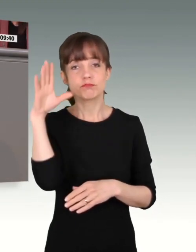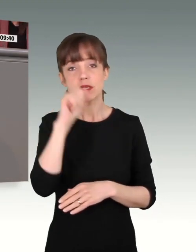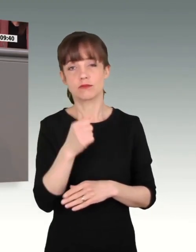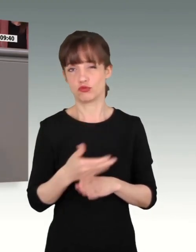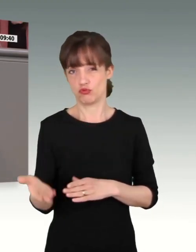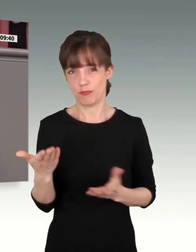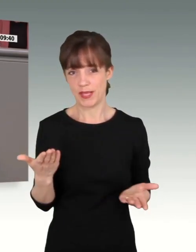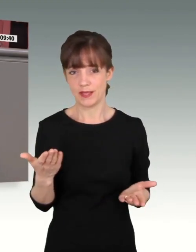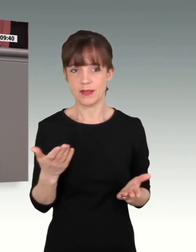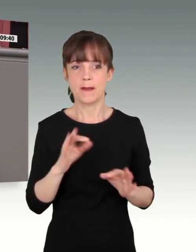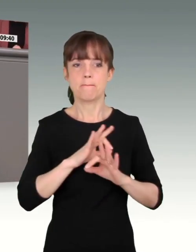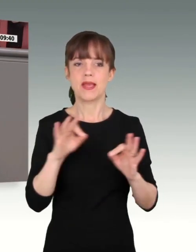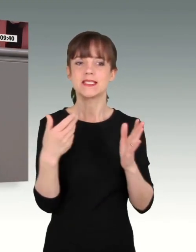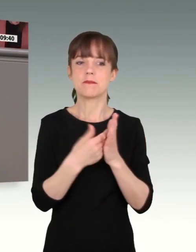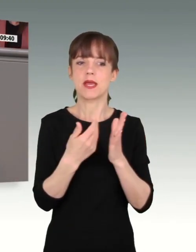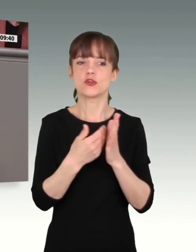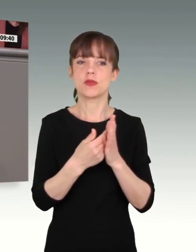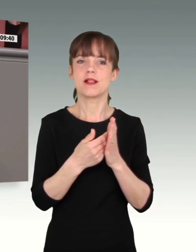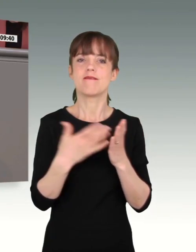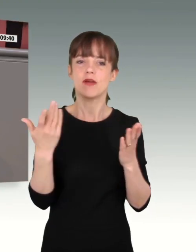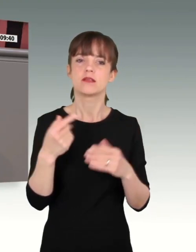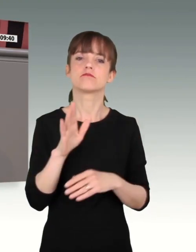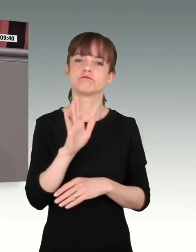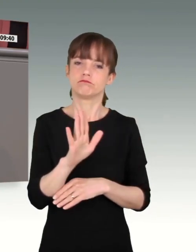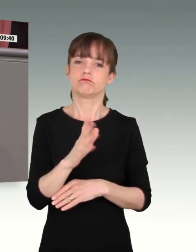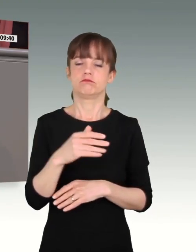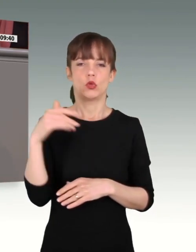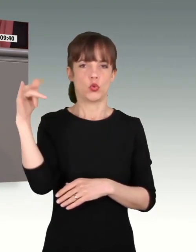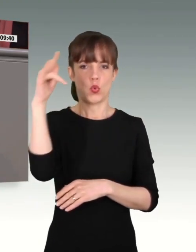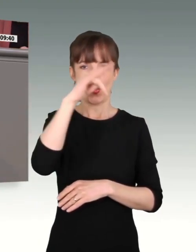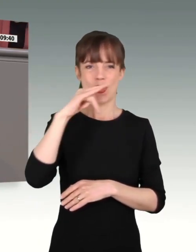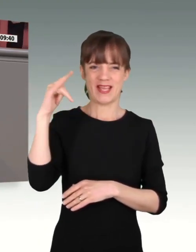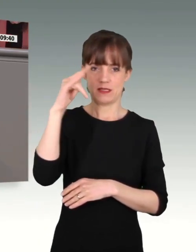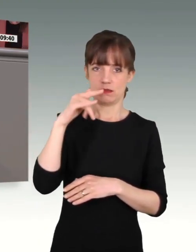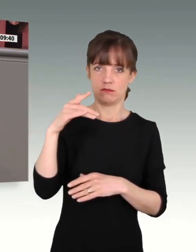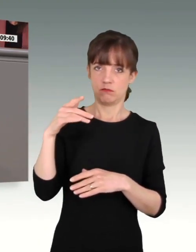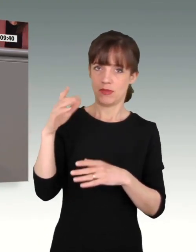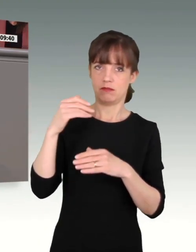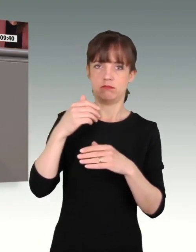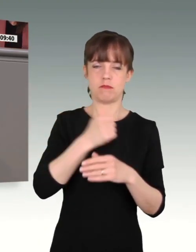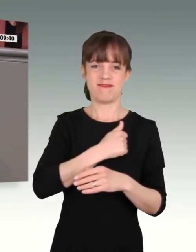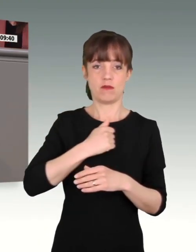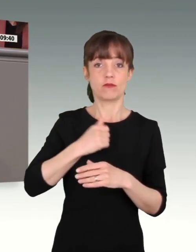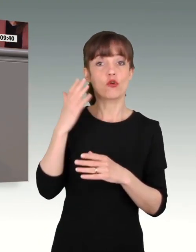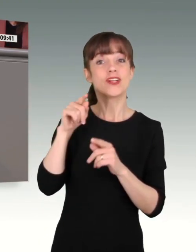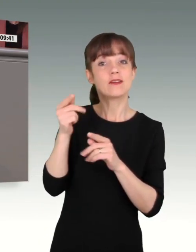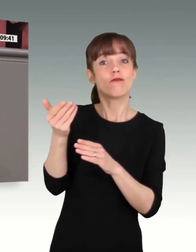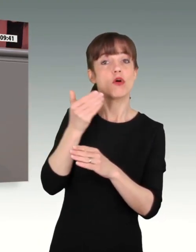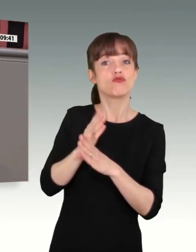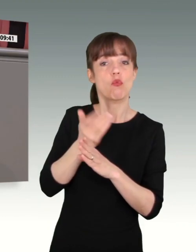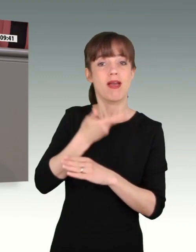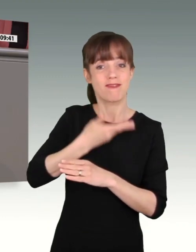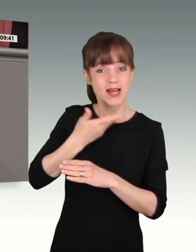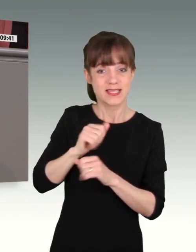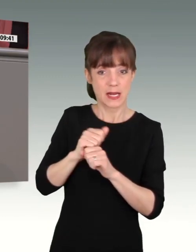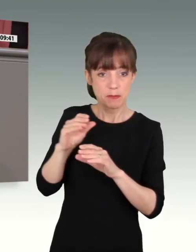spät. Das beste Beispiel ist die Beschaffung bewaffneter Drohnen. Damit hätten viele Gefallene in Afghanistan verhindert werden können. Aber die SPD hat sich über etliche